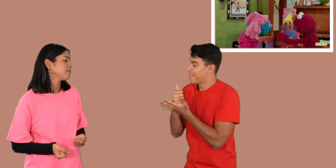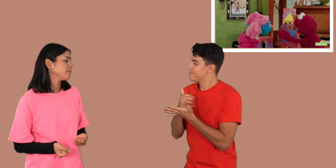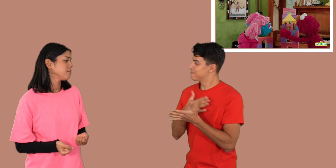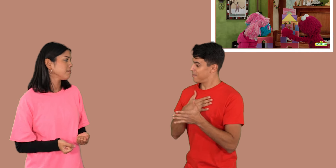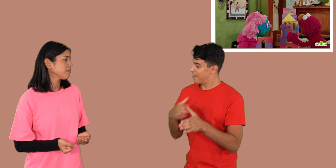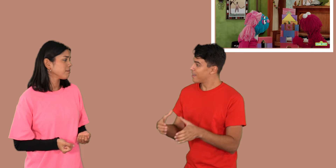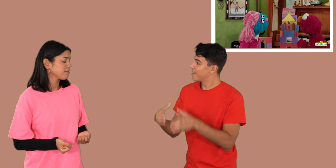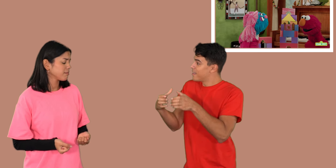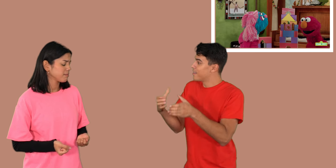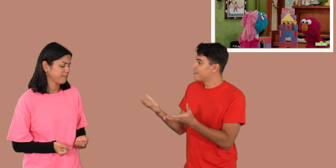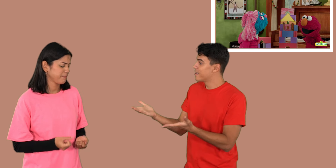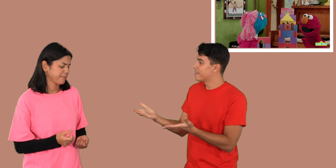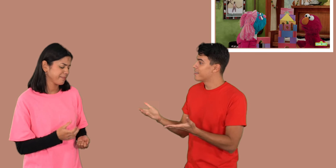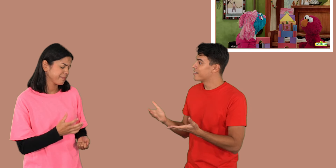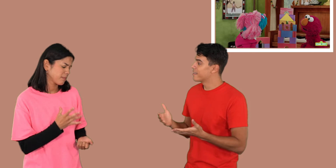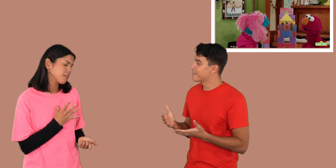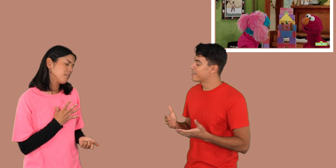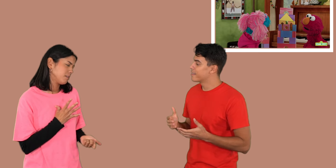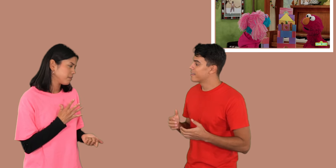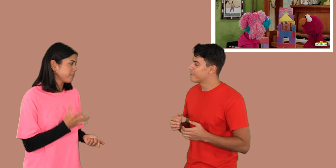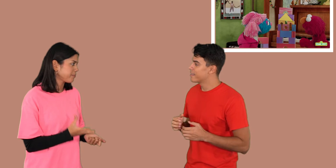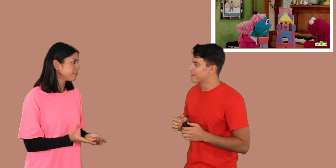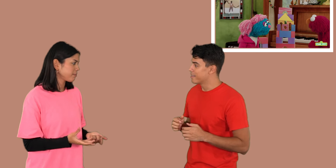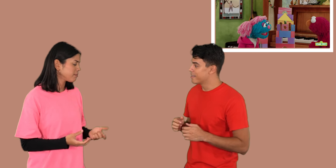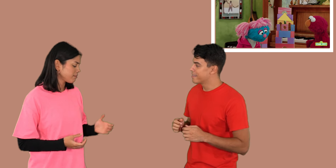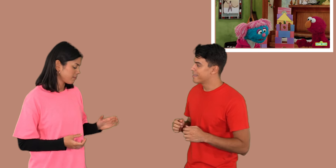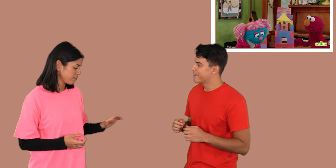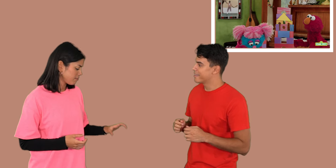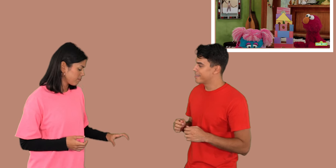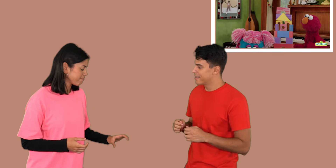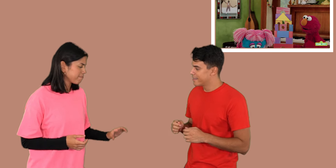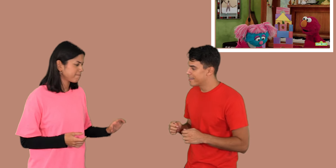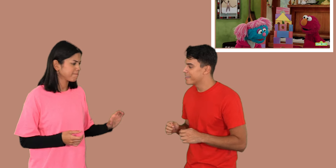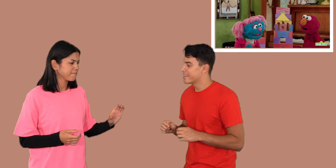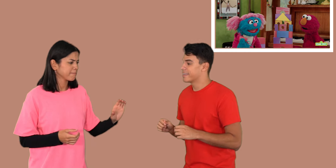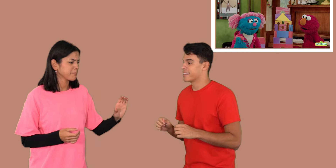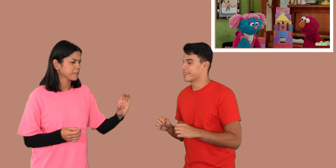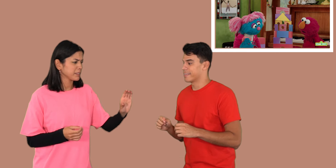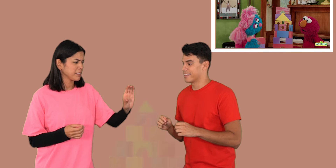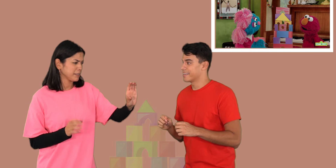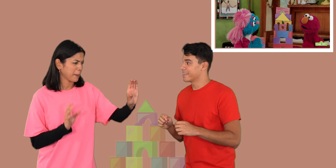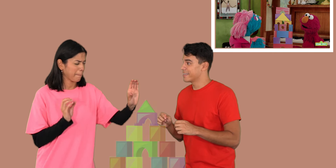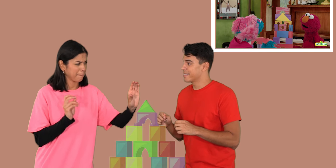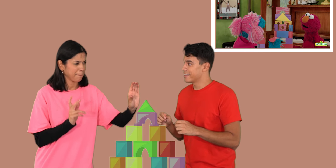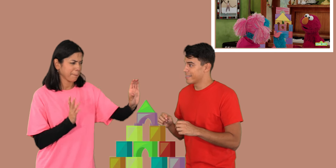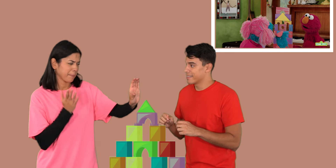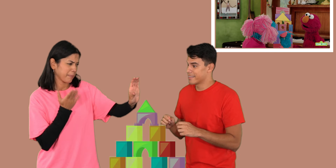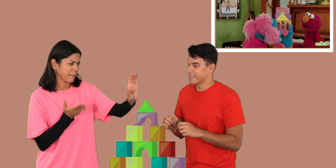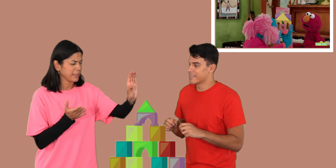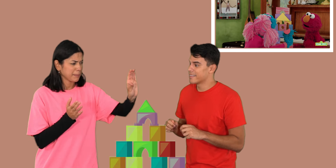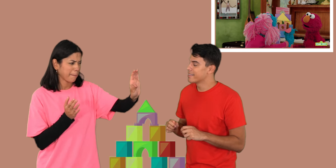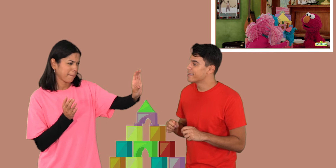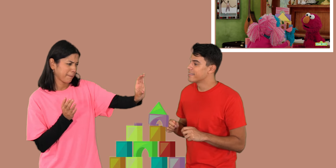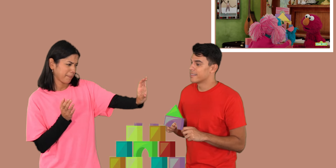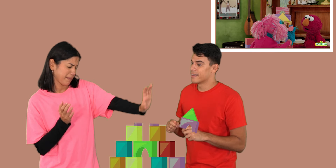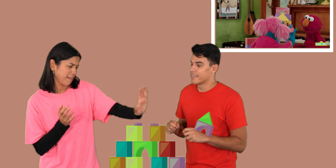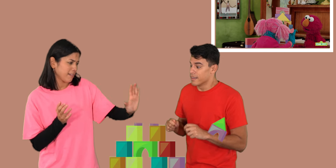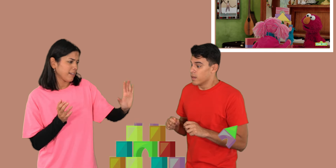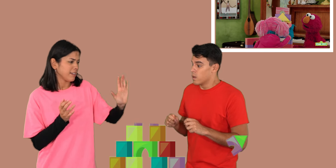ayudar a Elmo a construir su torre? Está bien, bien. A ver, bueno, tal vez si pongo este